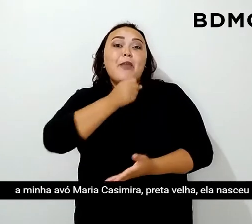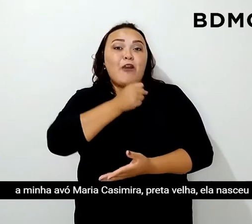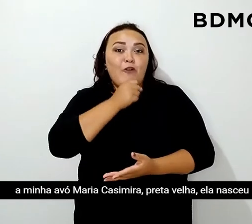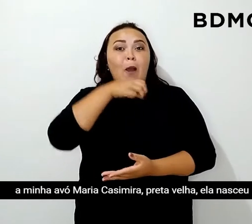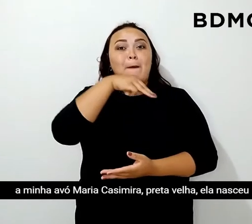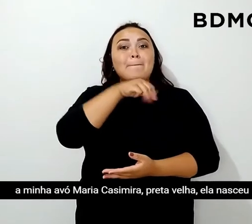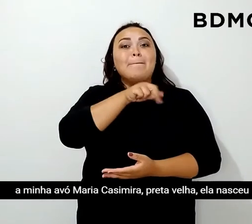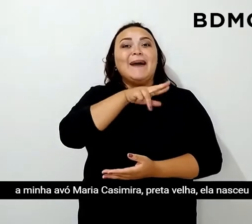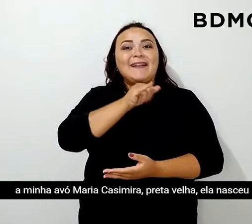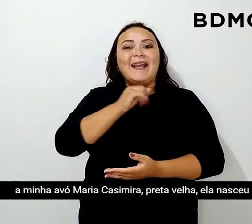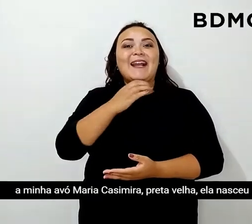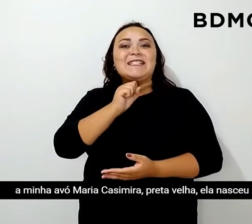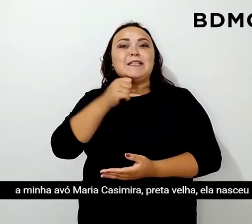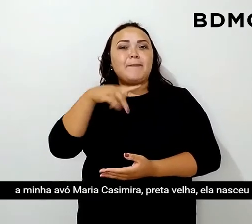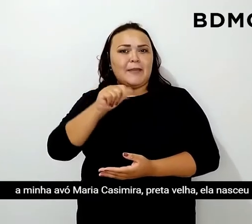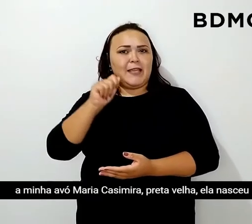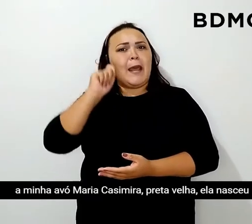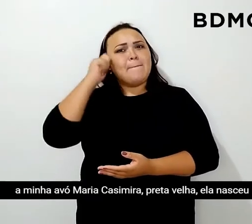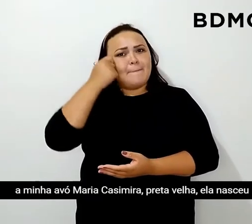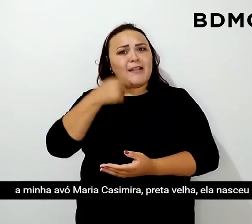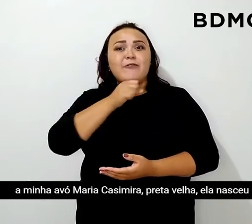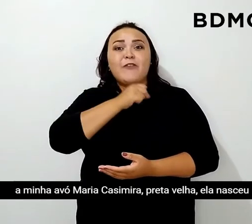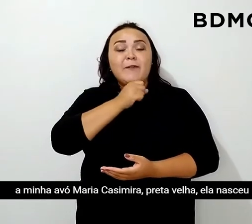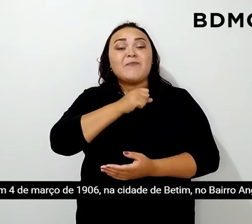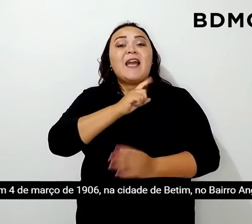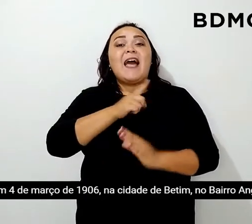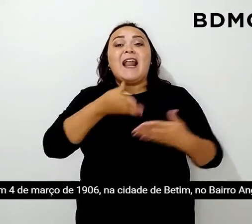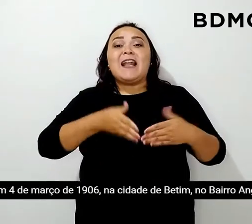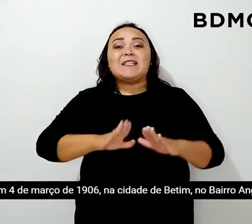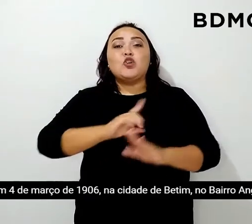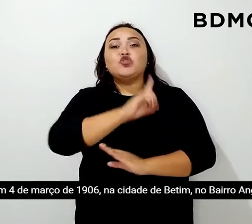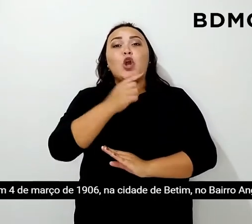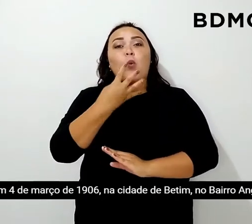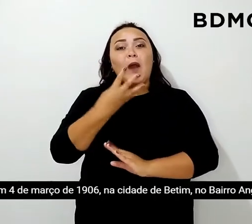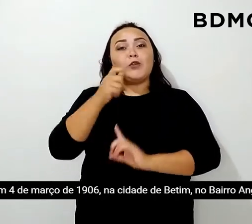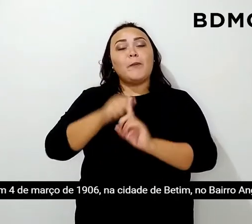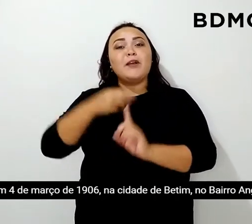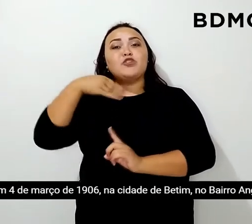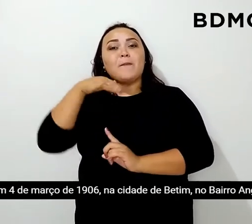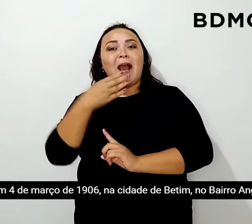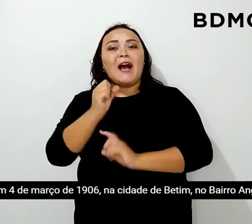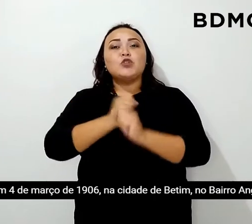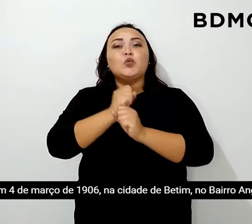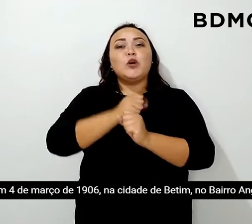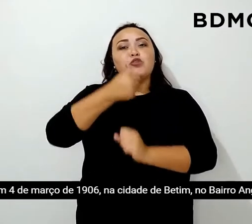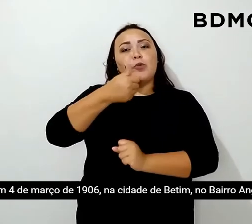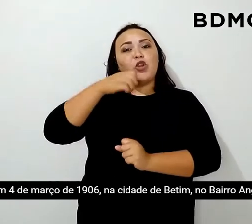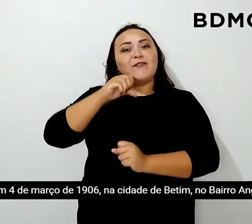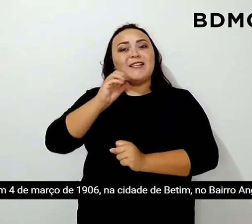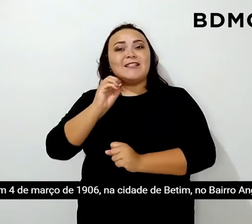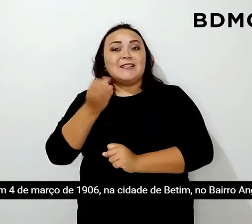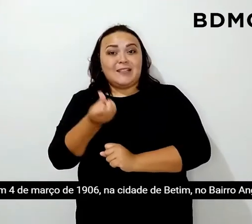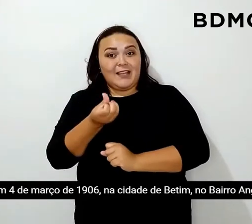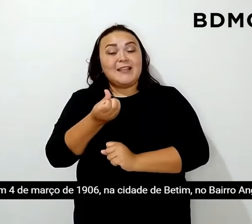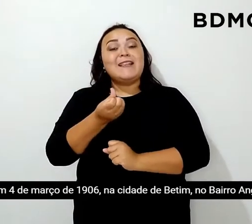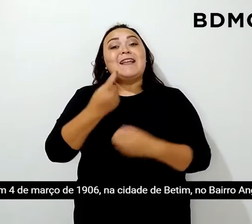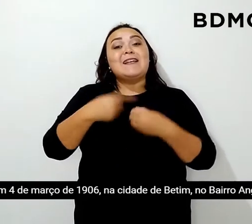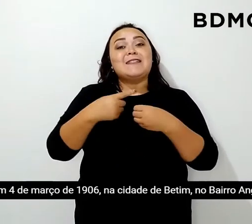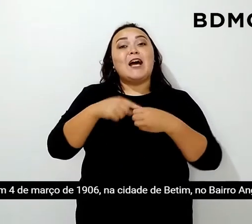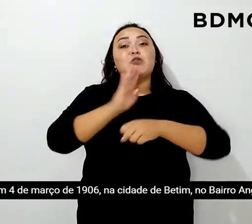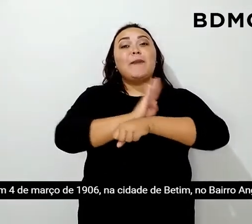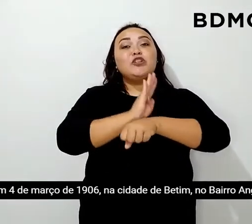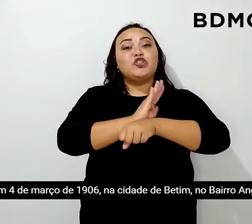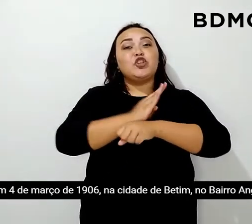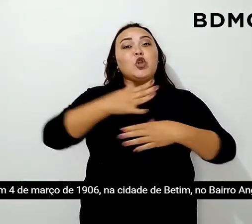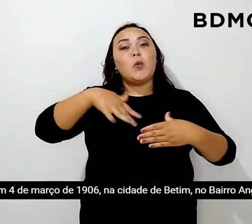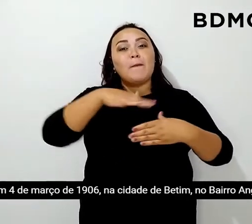a minha avó, Maria Cassimira, preta velha, ela nasceu em 4 de março de 1906, na